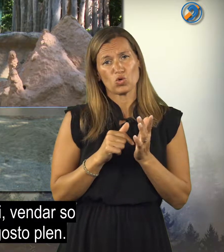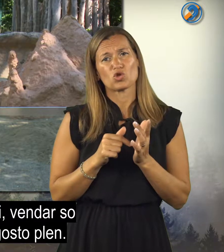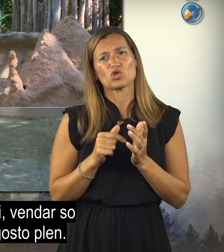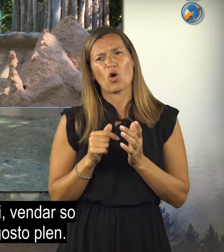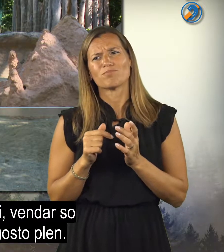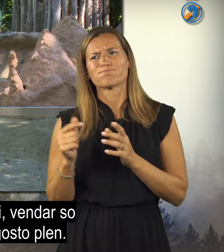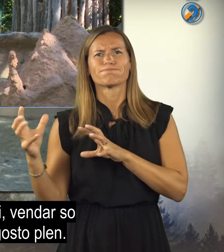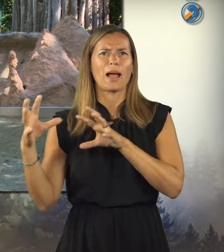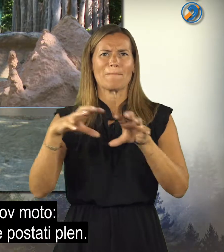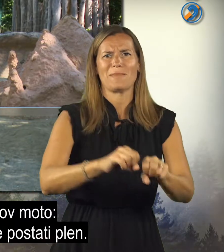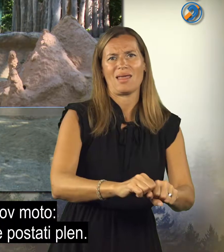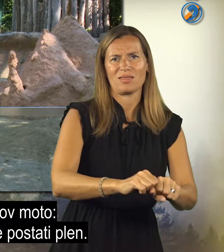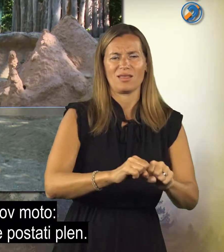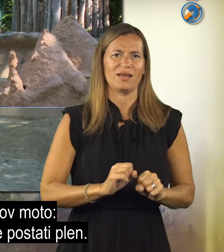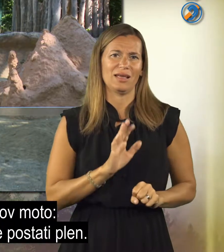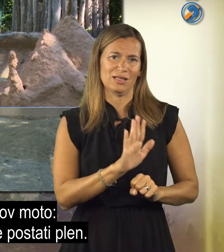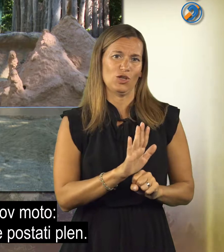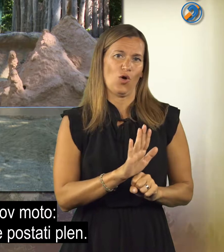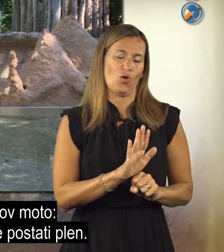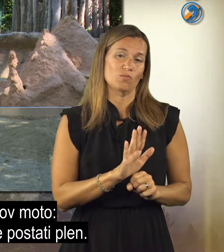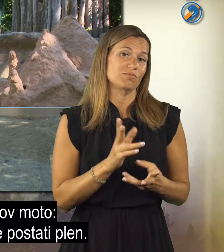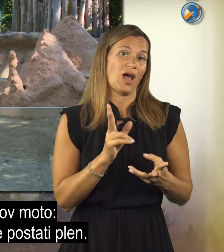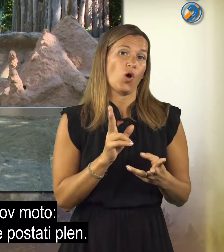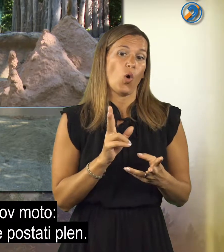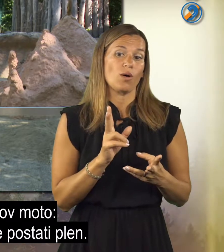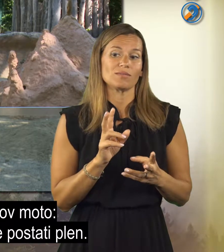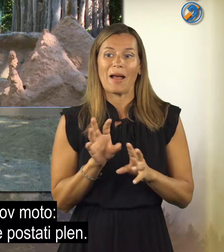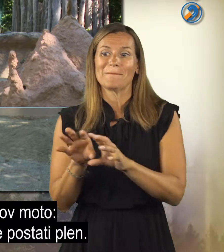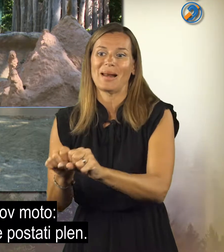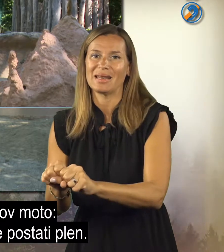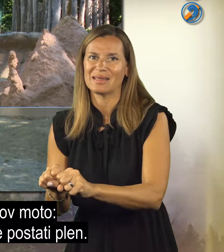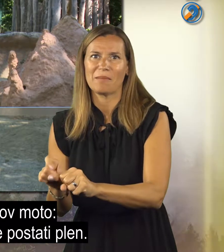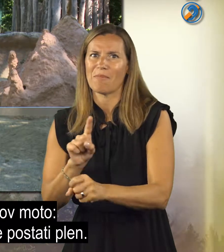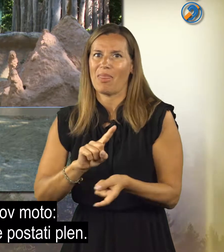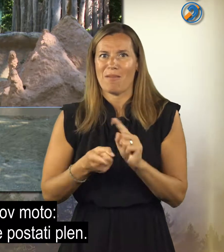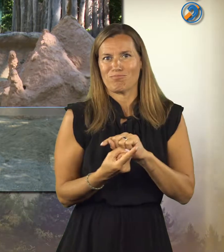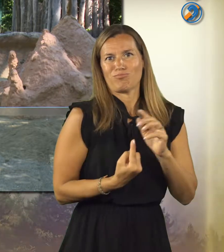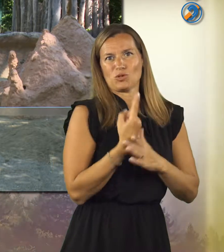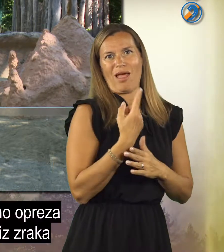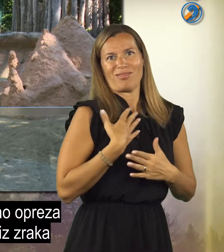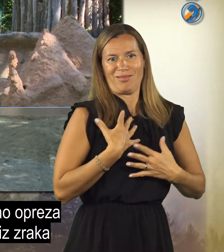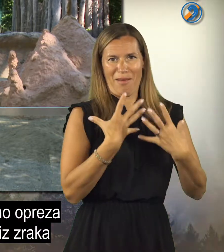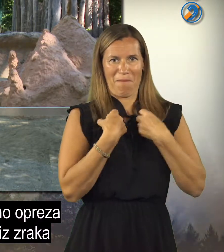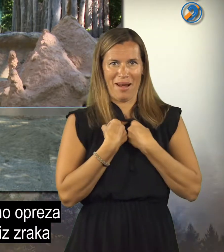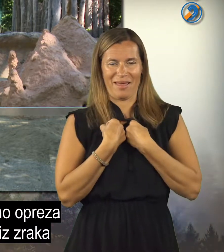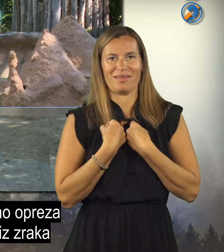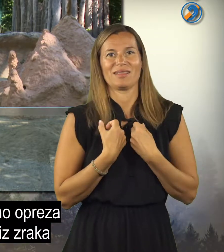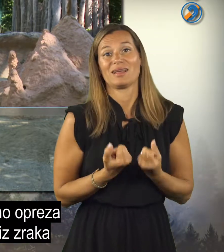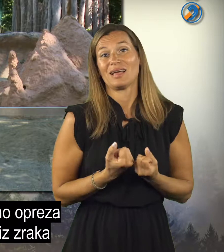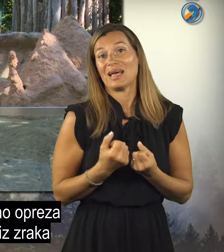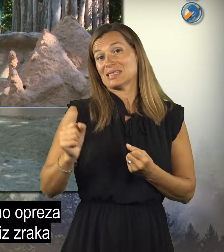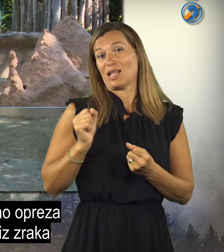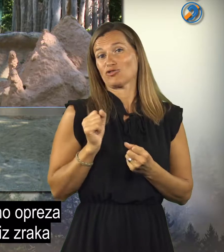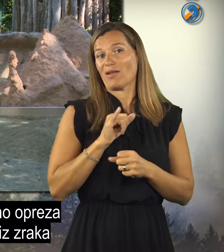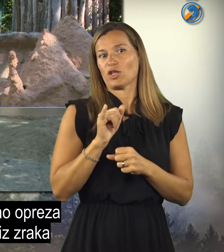tudi pogosto plen. Tako da je njihov nekašen moto, kako pleniti in ne postati plen. Nostražar